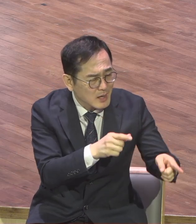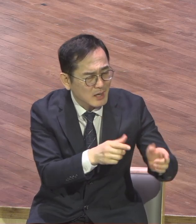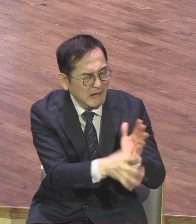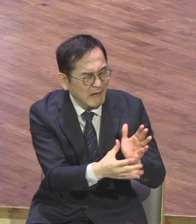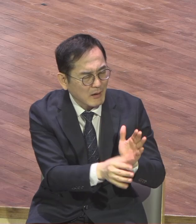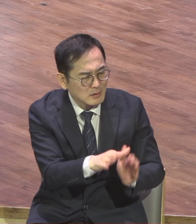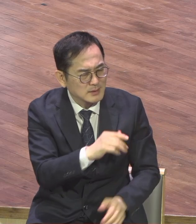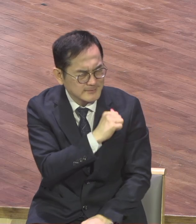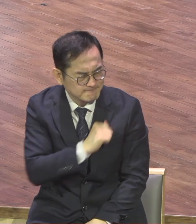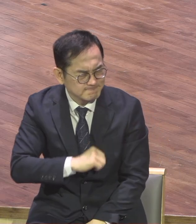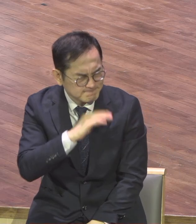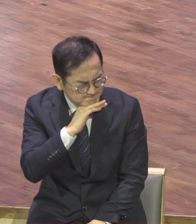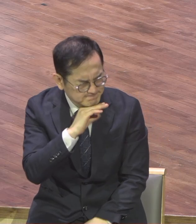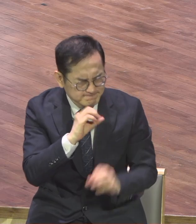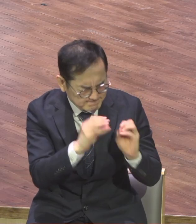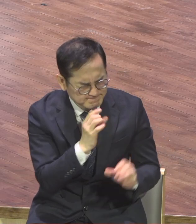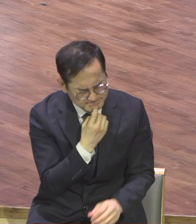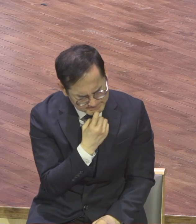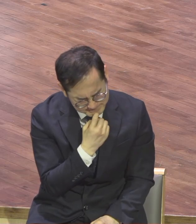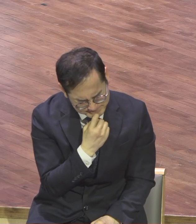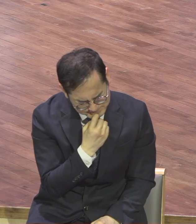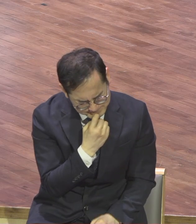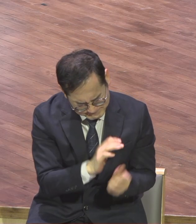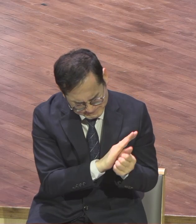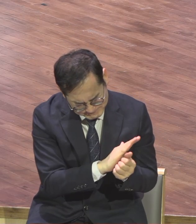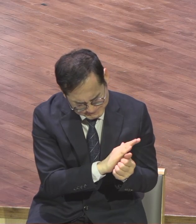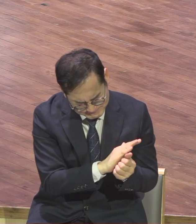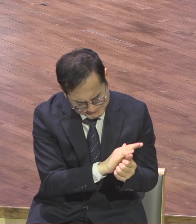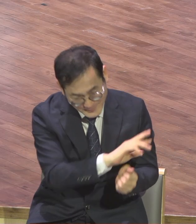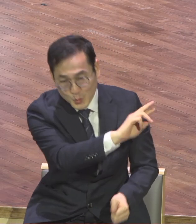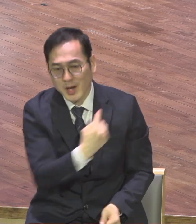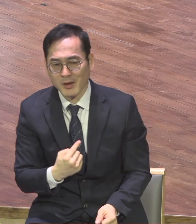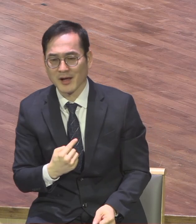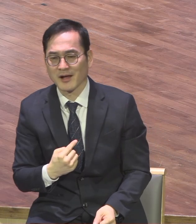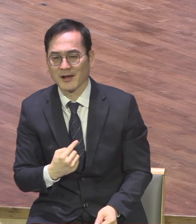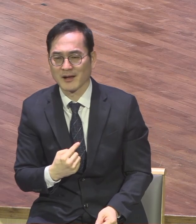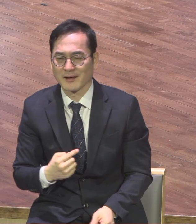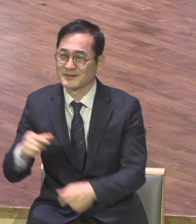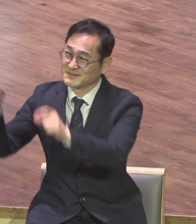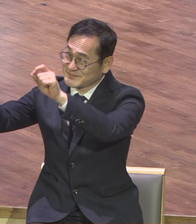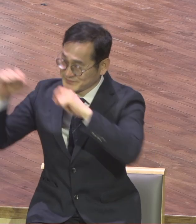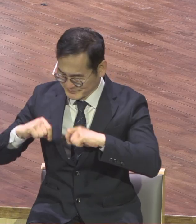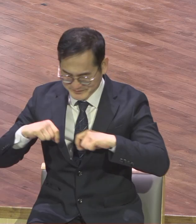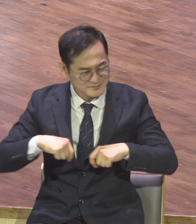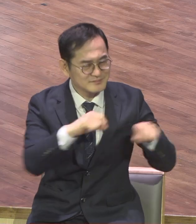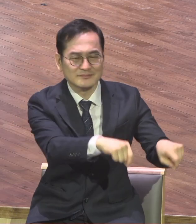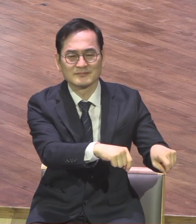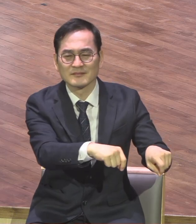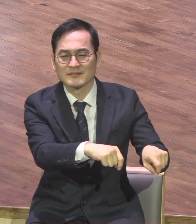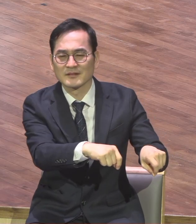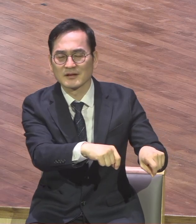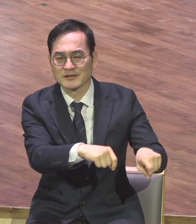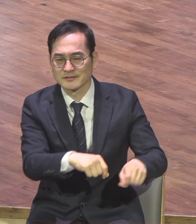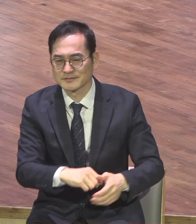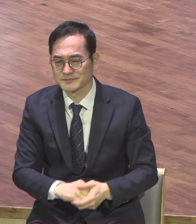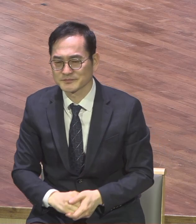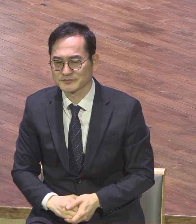서로 용납한다 용납은 문자적으로 마음속까지 받아들여요 마음속까지 그래서 용납이란 말은 오래